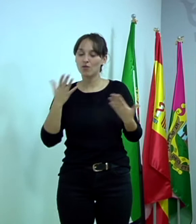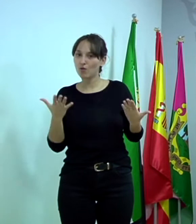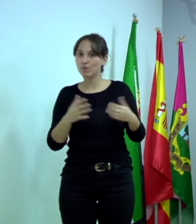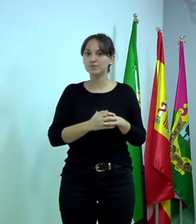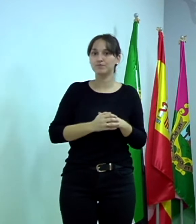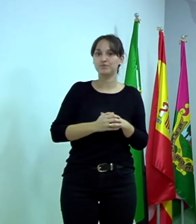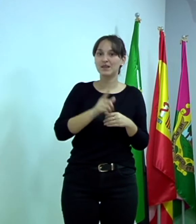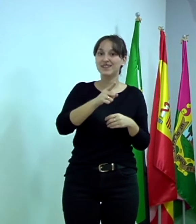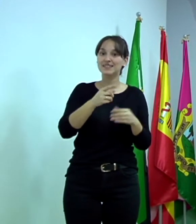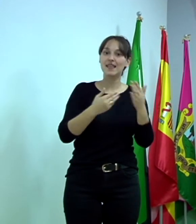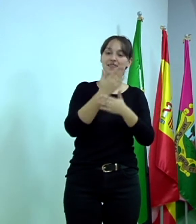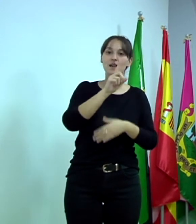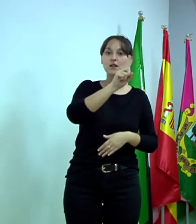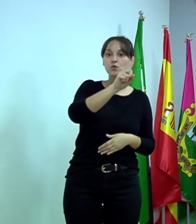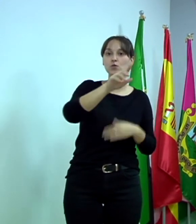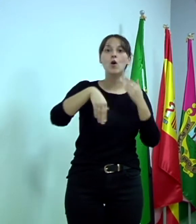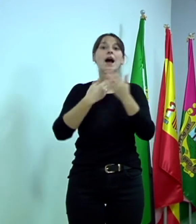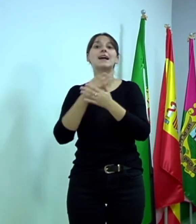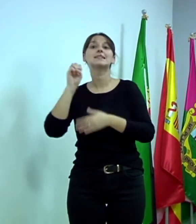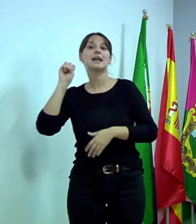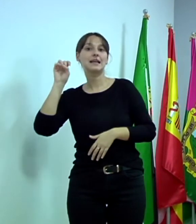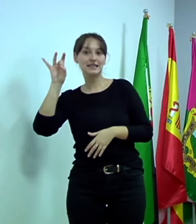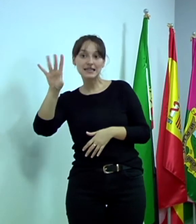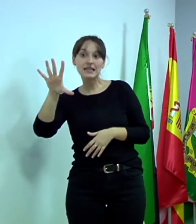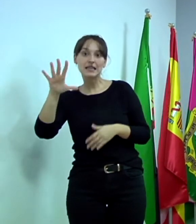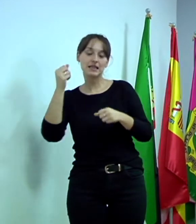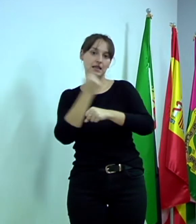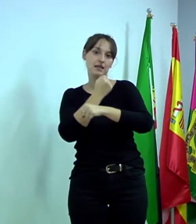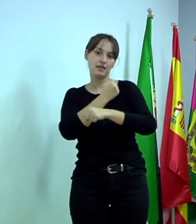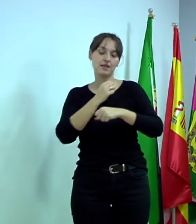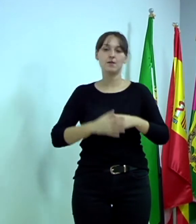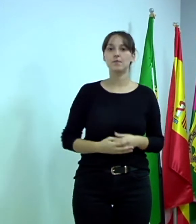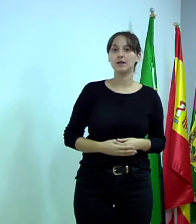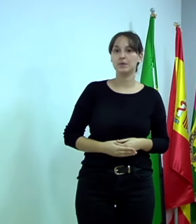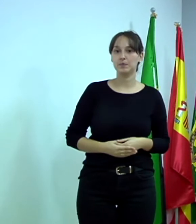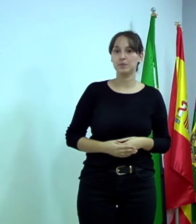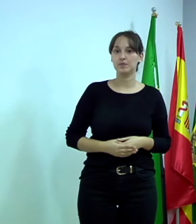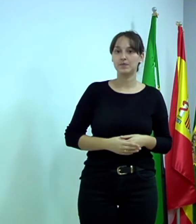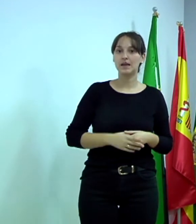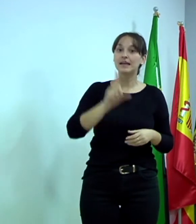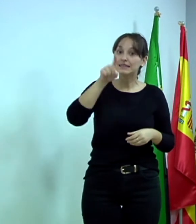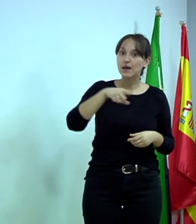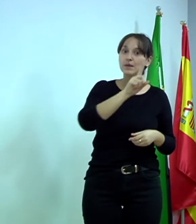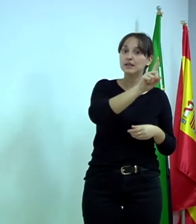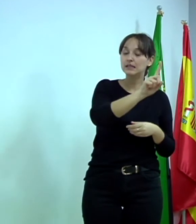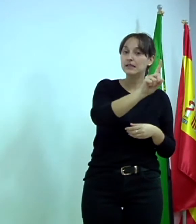La menarquia, mi primera regla, es el taller para madres e hijas, del uno al quince de diciembre.